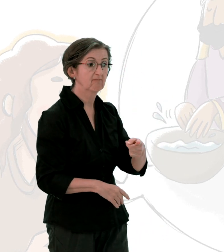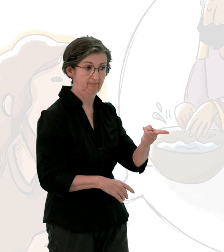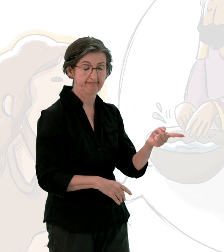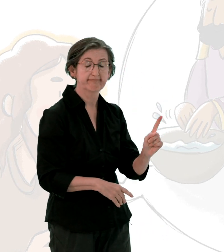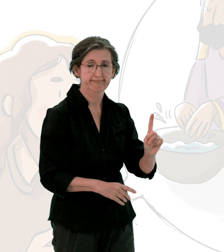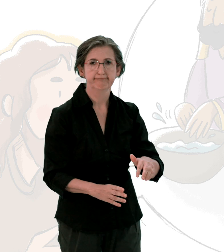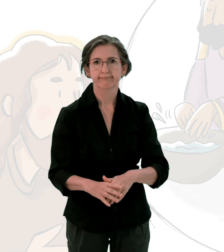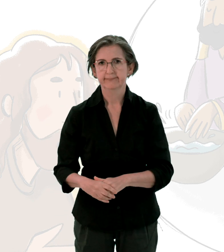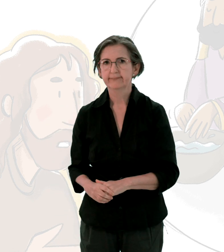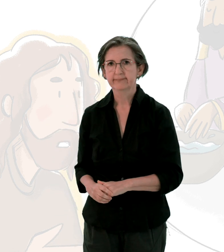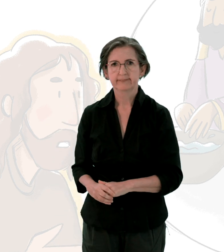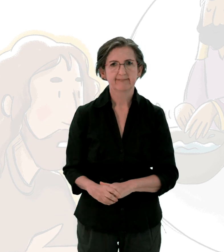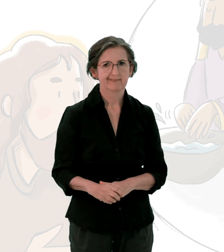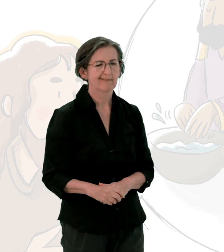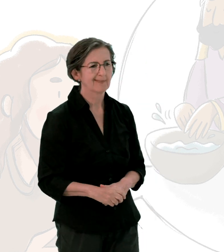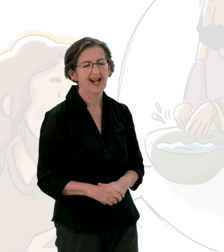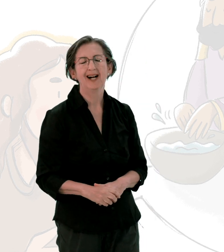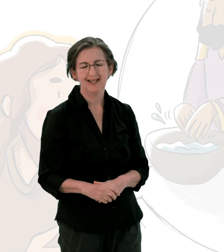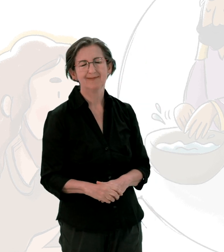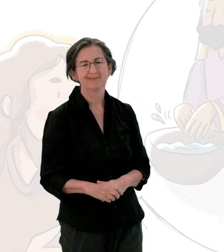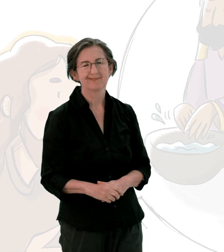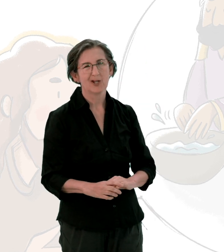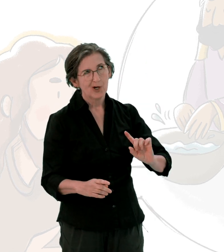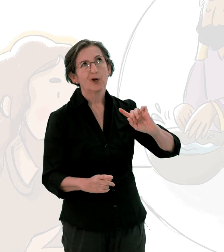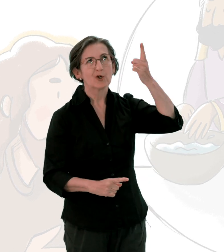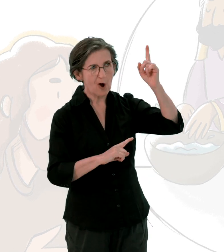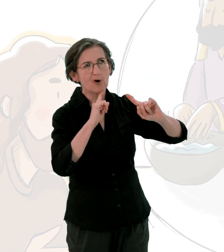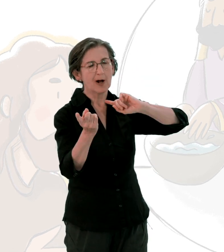Vous êtes très habiles pour abandonner le commandement de Dieu